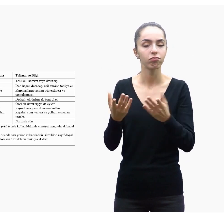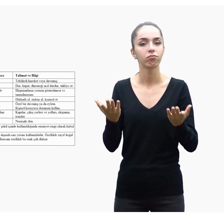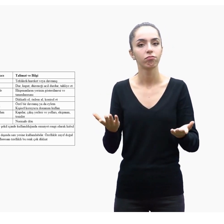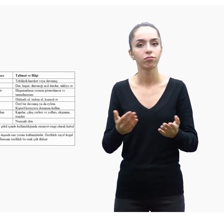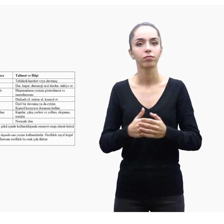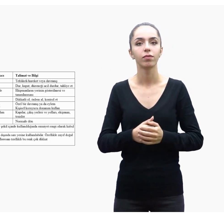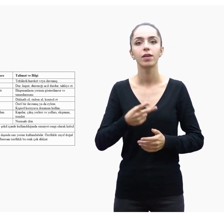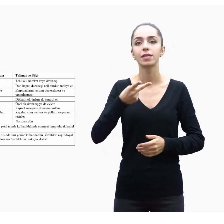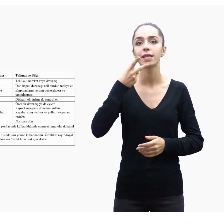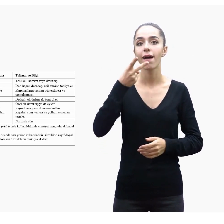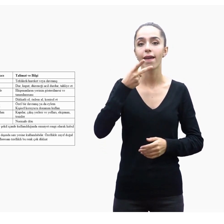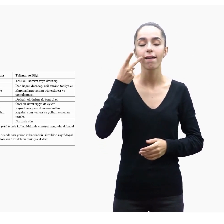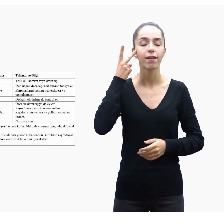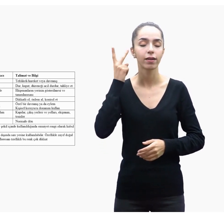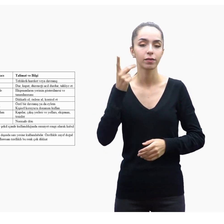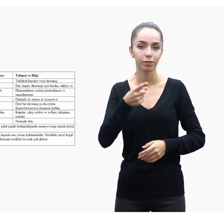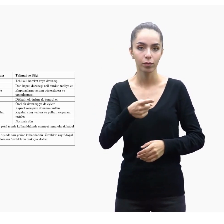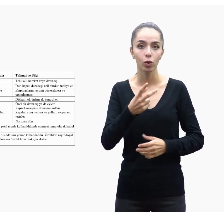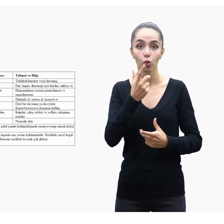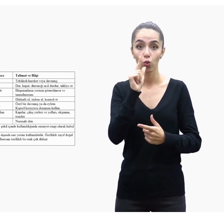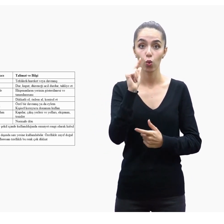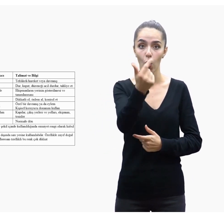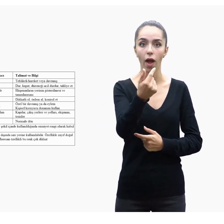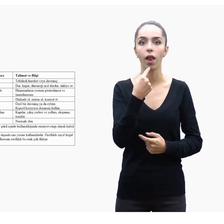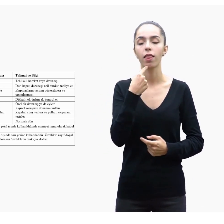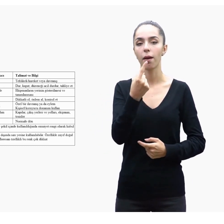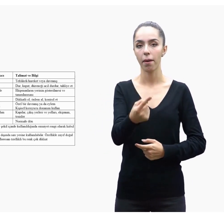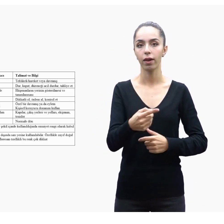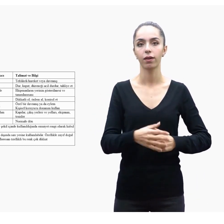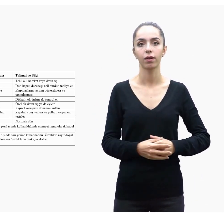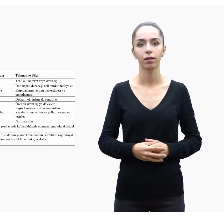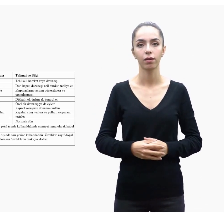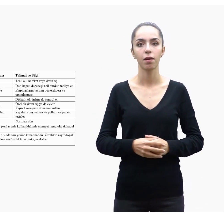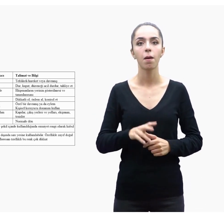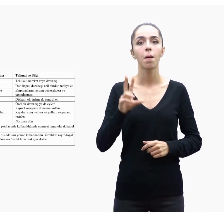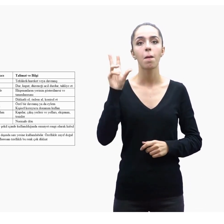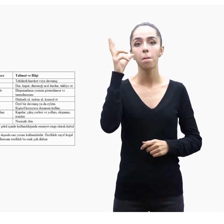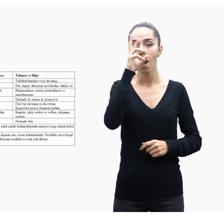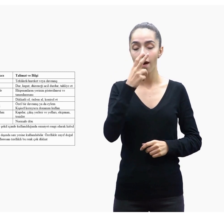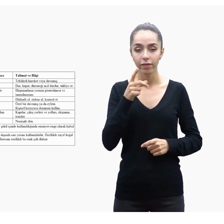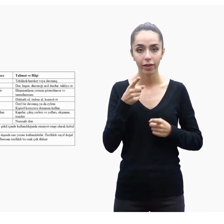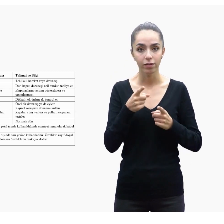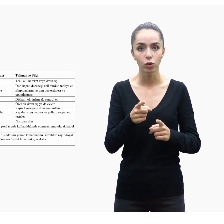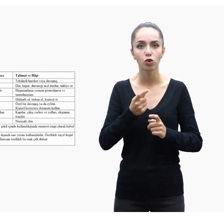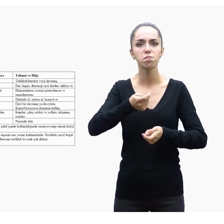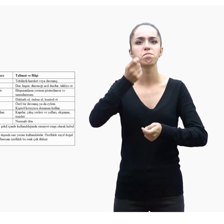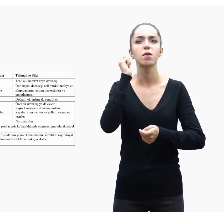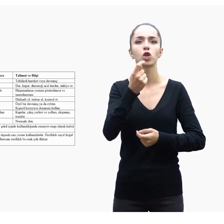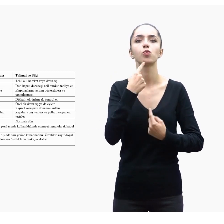sarı, uyarı işareti, mavi, zorunluluk işareti,